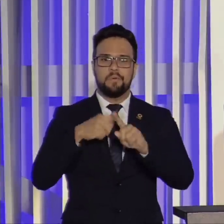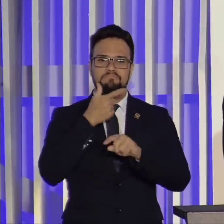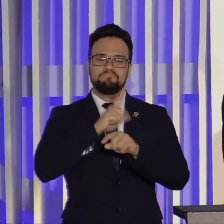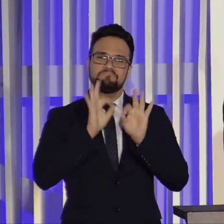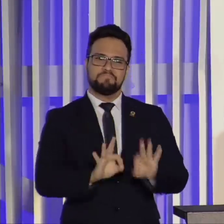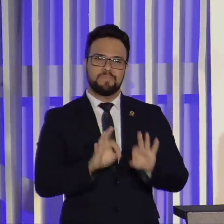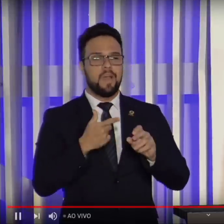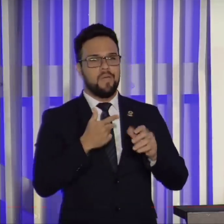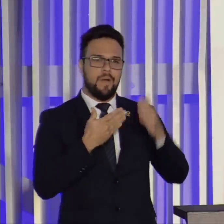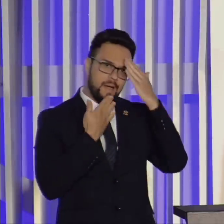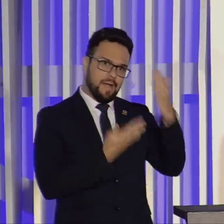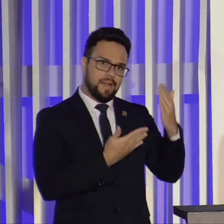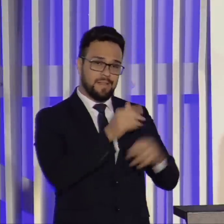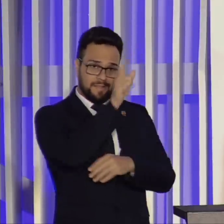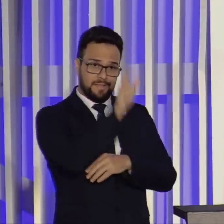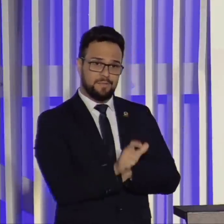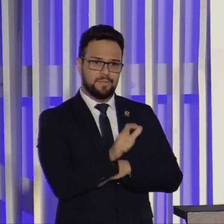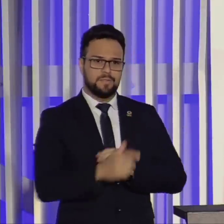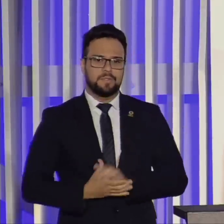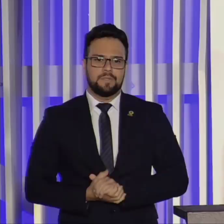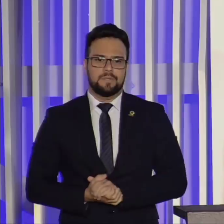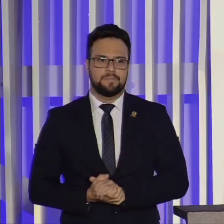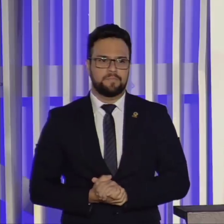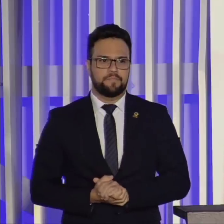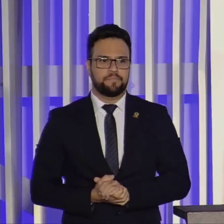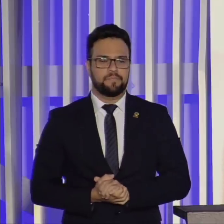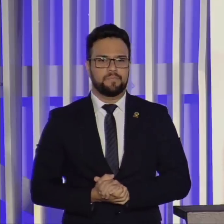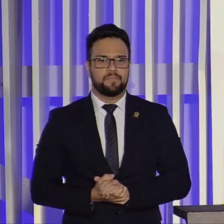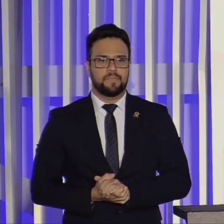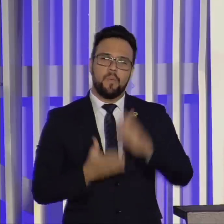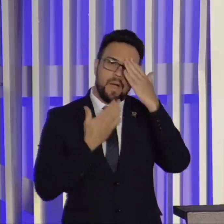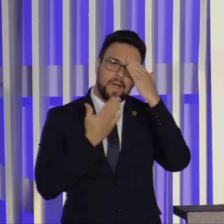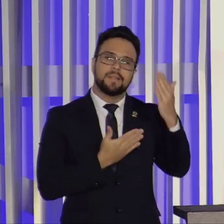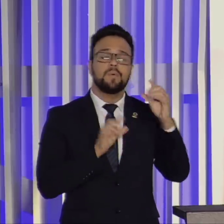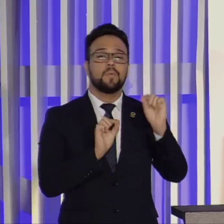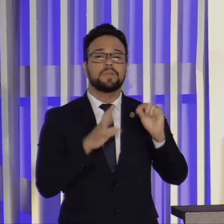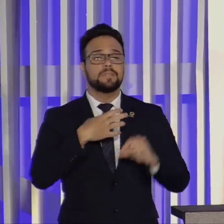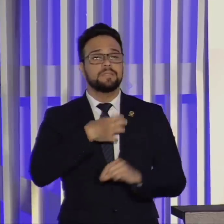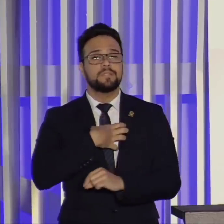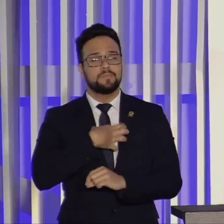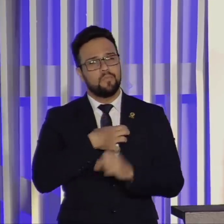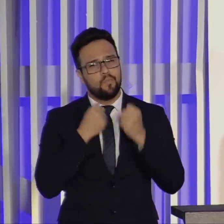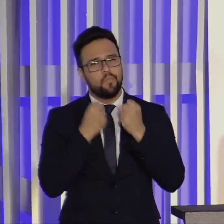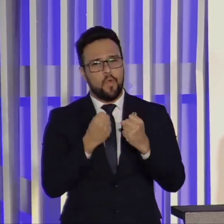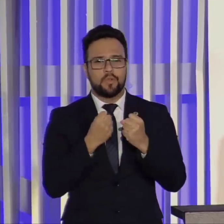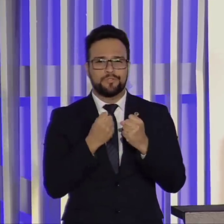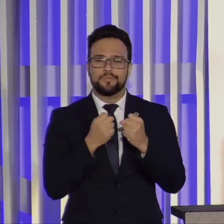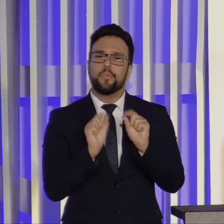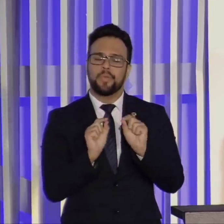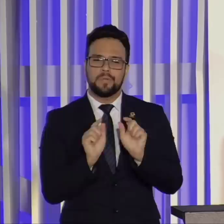Vivo a isso, a um sentimento muito grande, é a humildade.